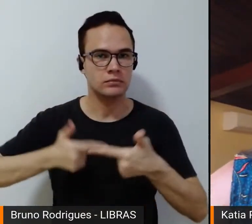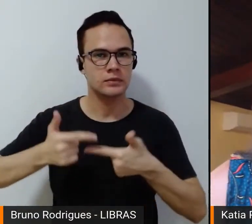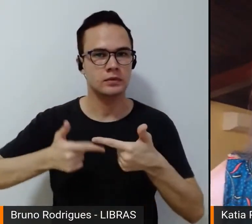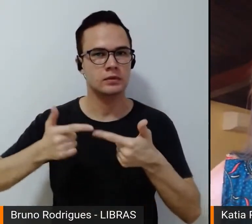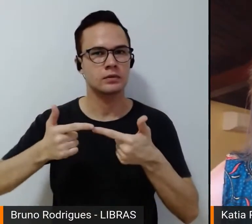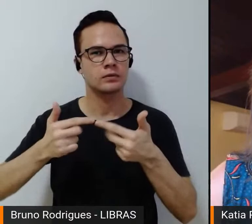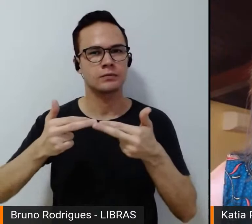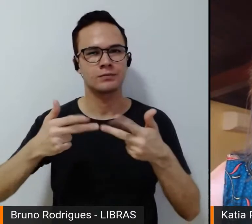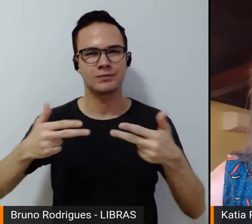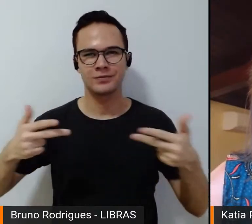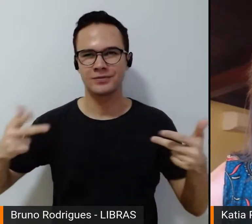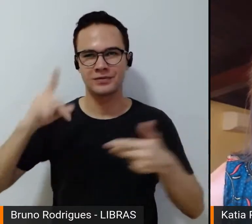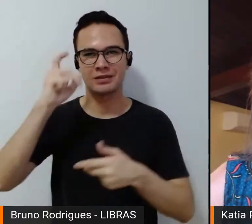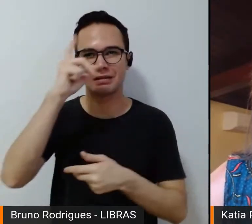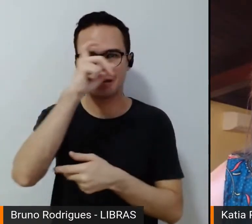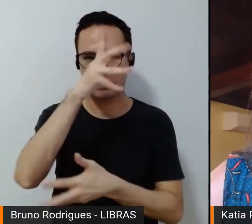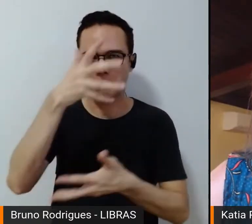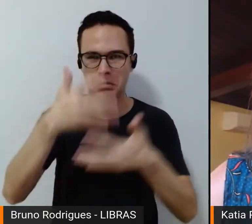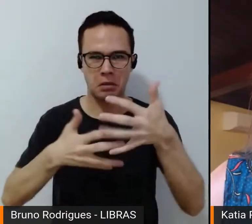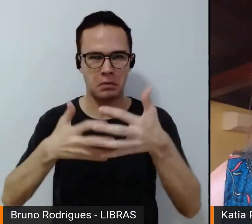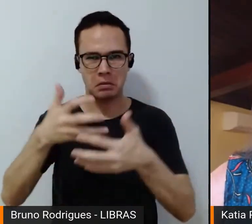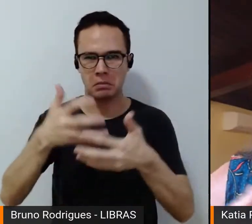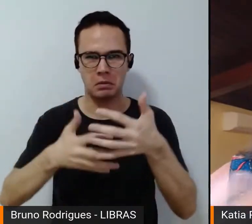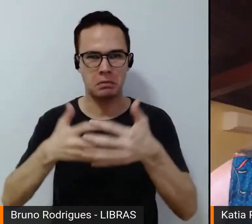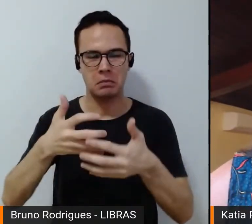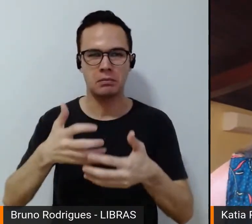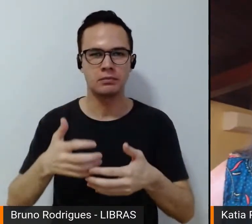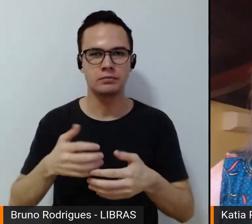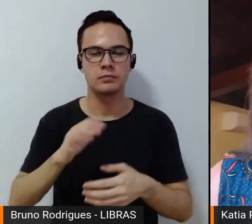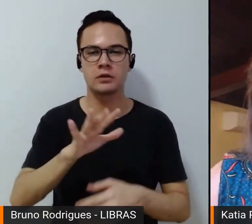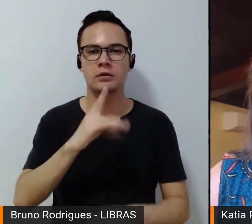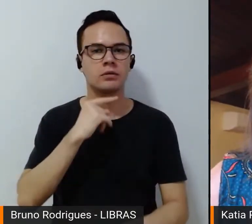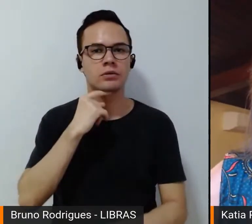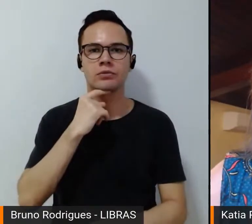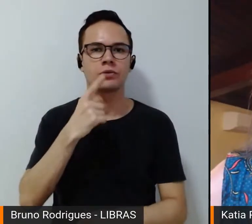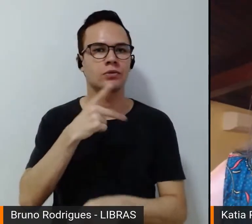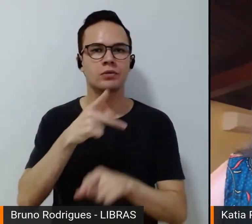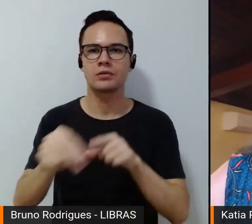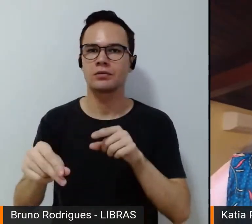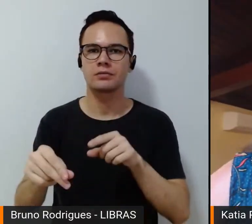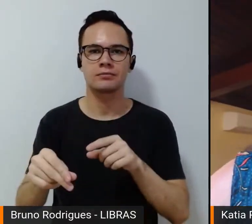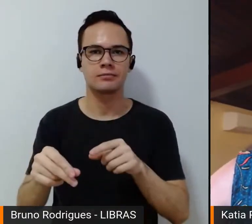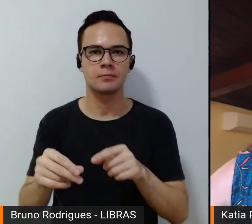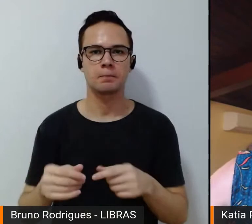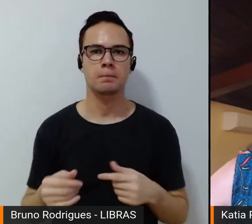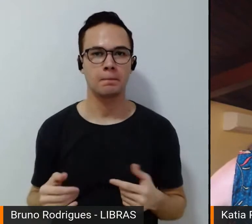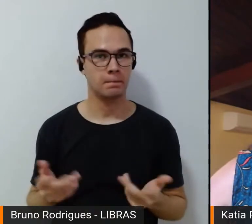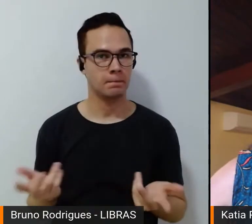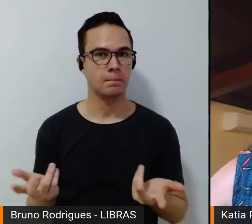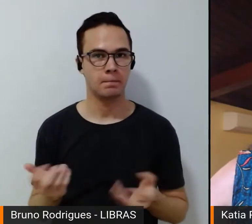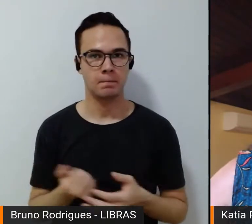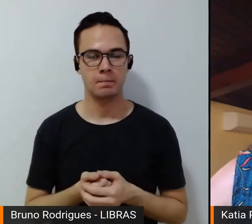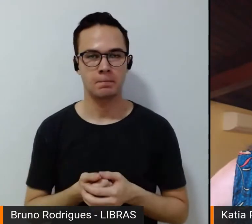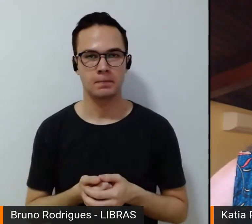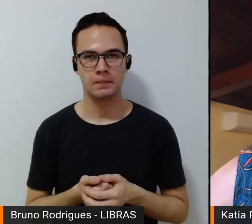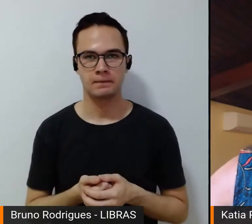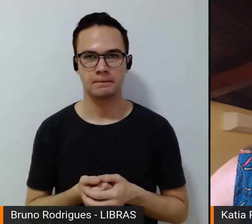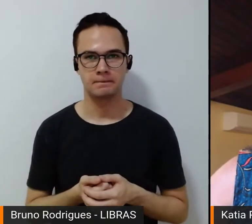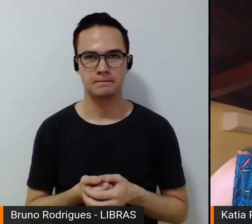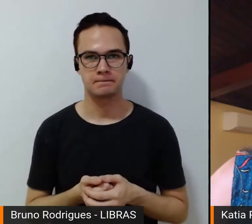tantas dificuldades e não conseguir chegar ao pódio. E veja, a